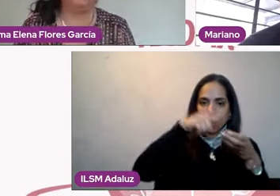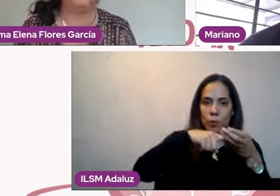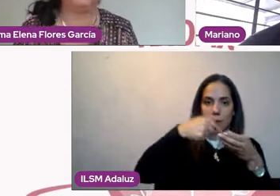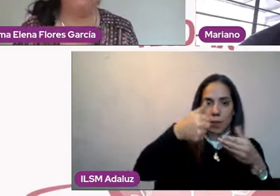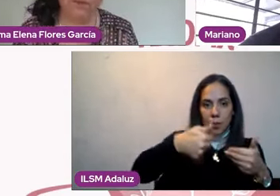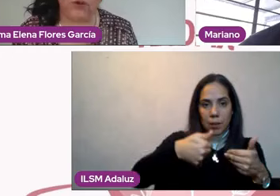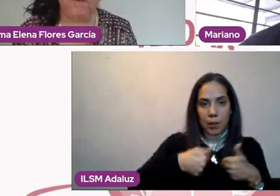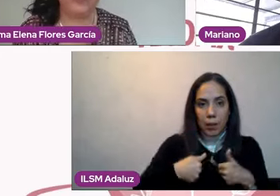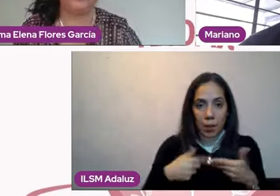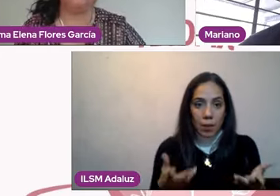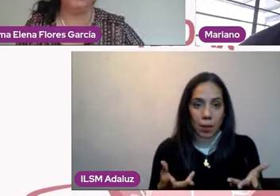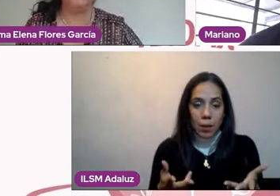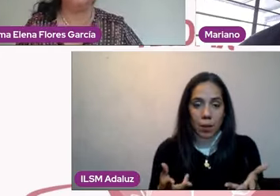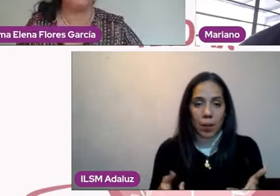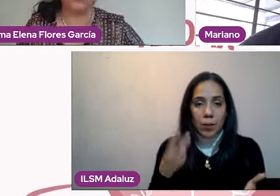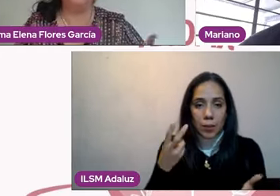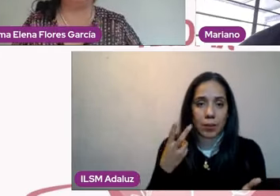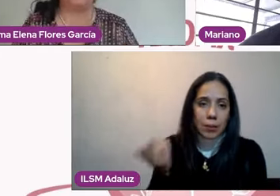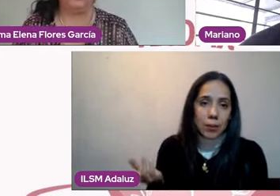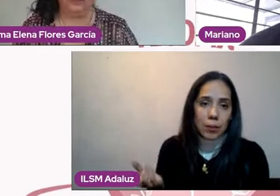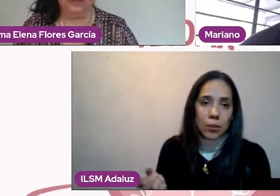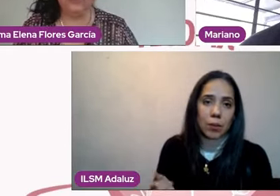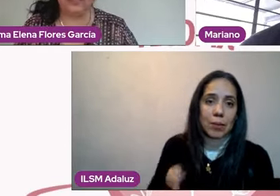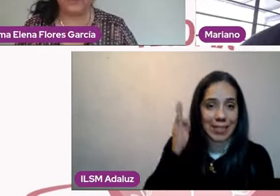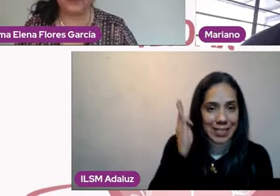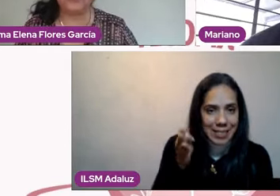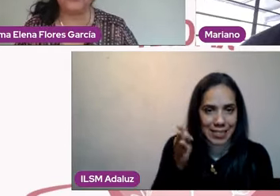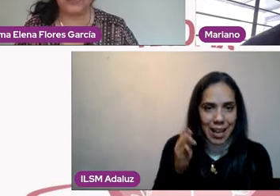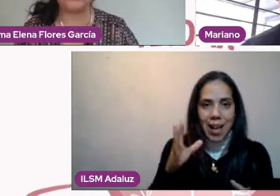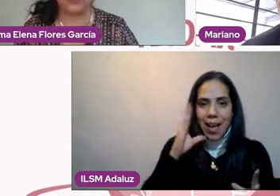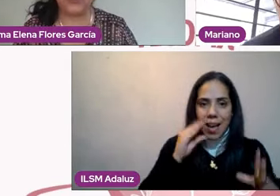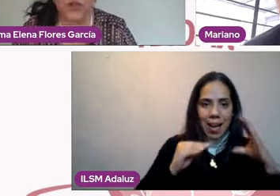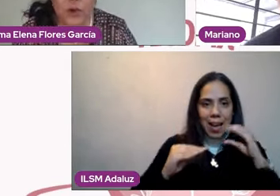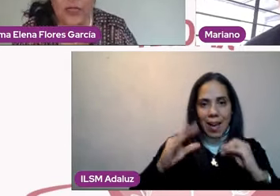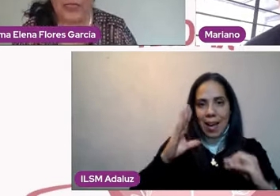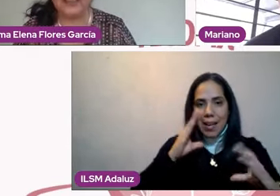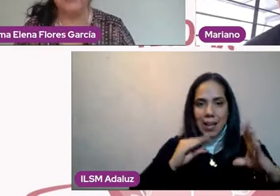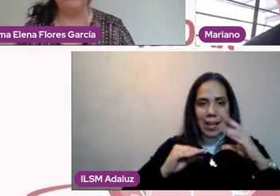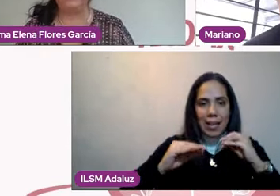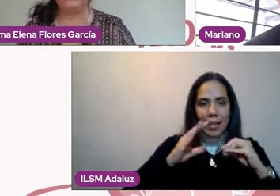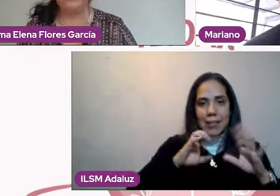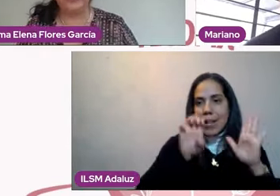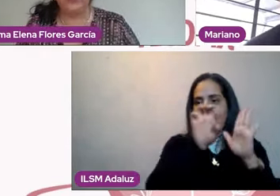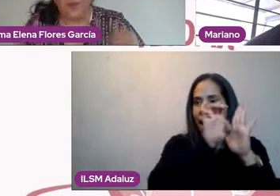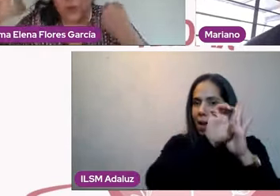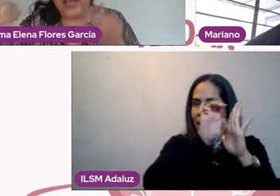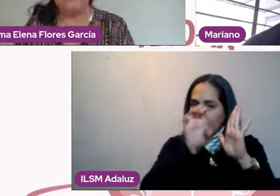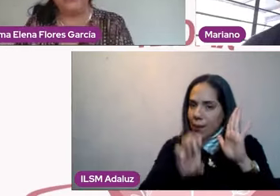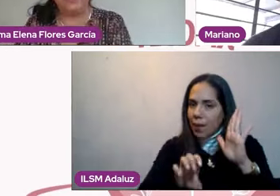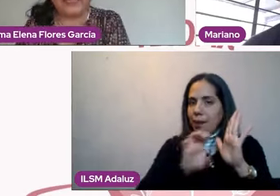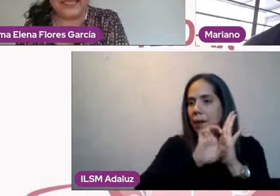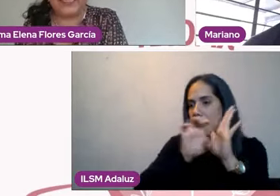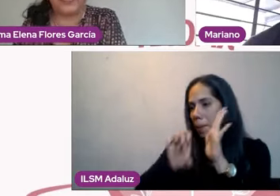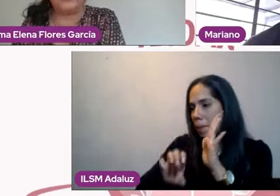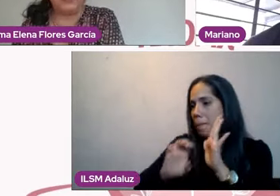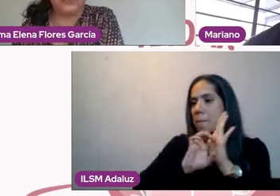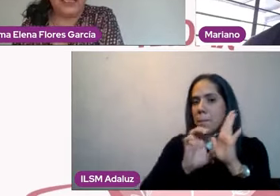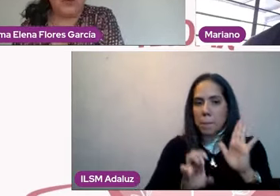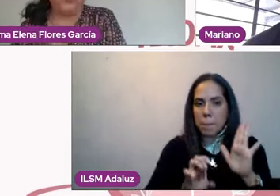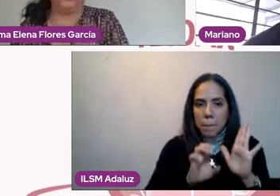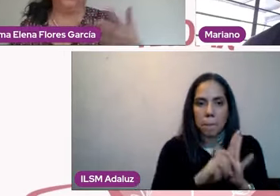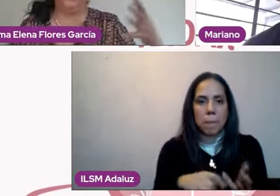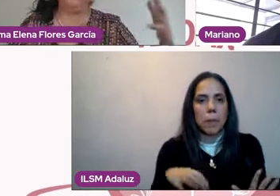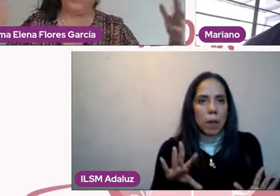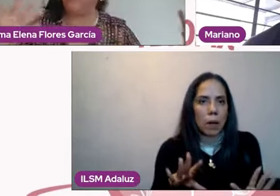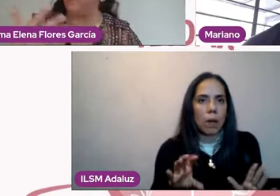también pues un ejemplo, implica también se educa, ¿no? A partir de las acciones. Entonces, yo podré hablarle a mis hijas, a